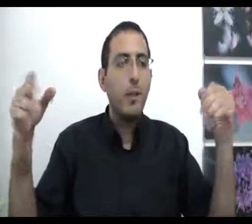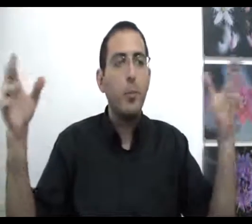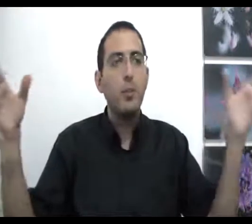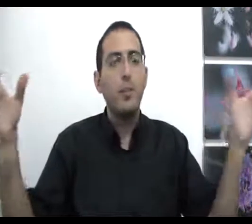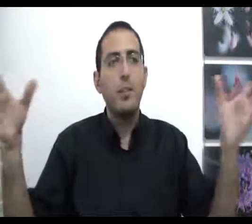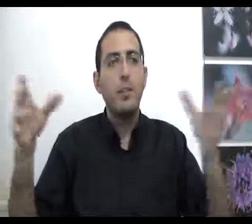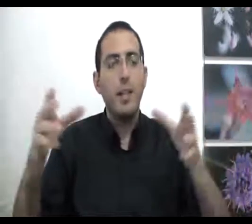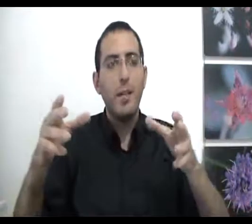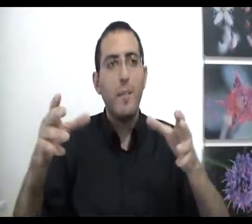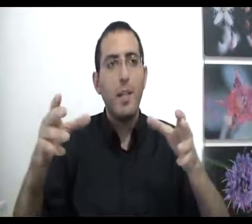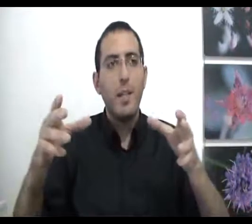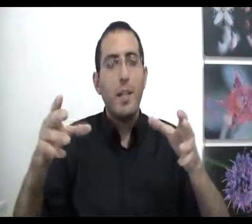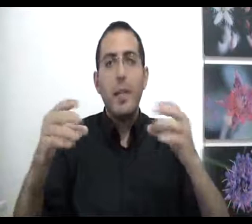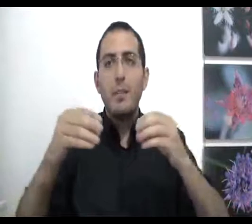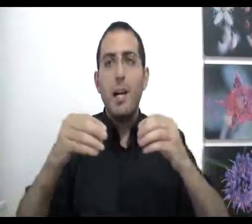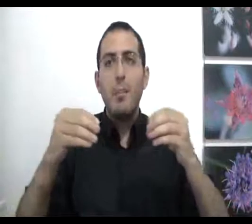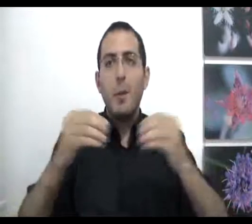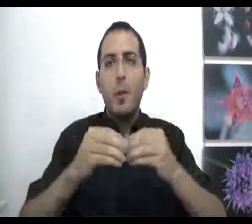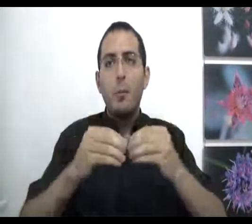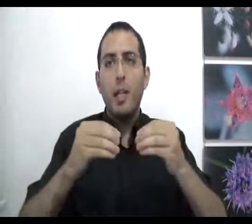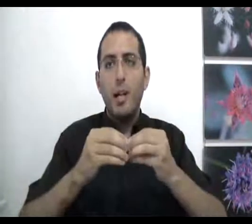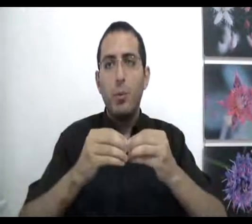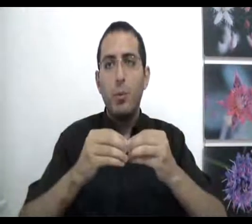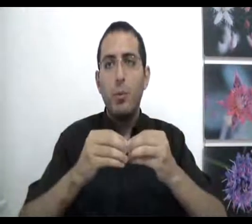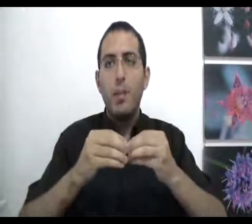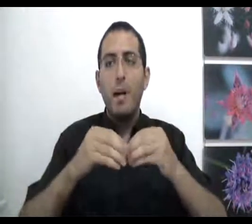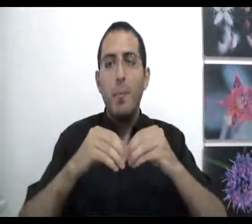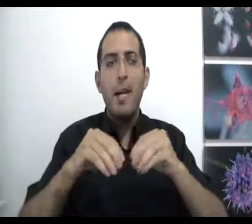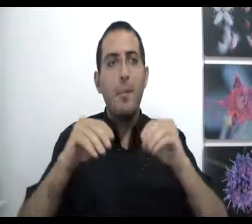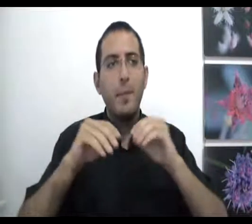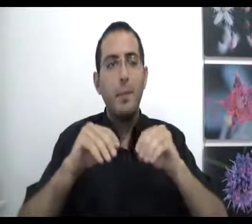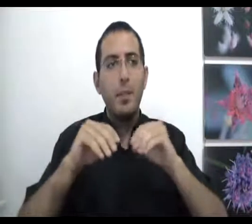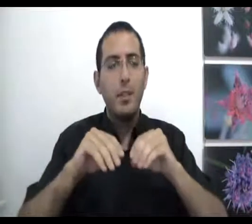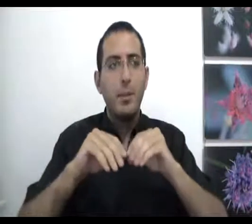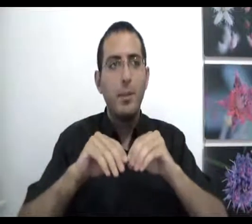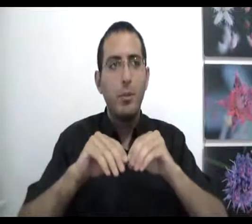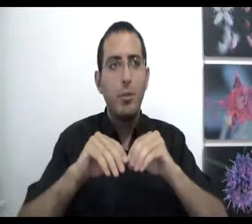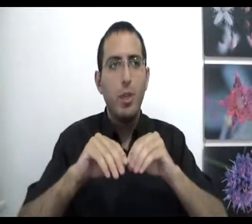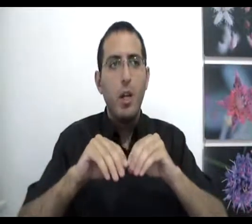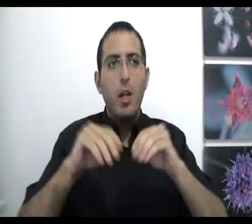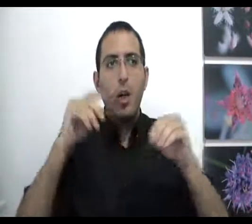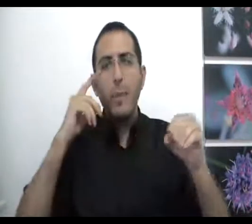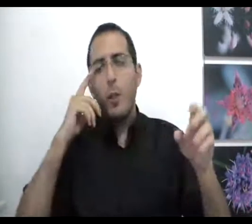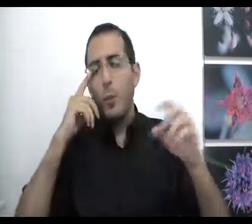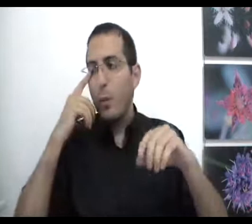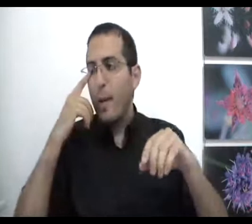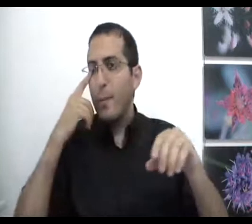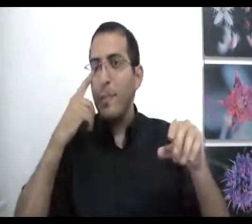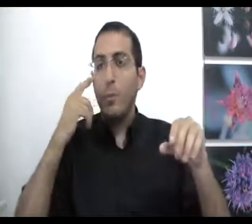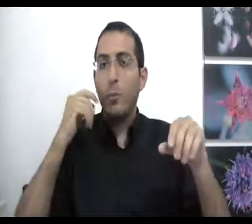הכל בסופו של דבר, נמצא במקום של האחדות. כי ברמה הפנימית ביותר של המציאות, כל המקומות כולם נמצאים באותו